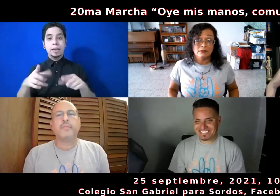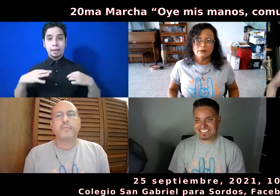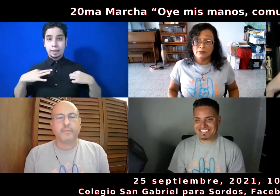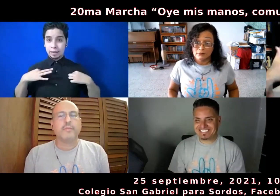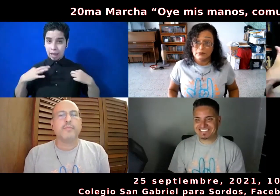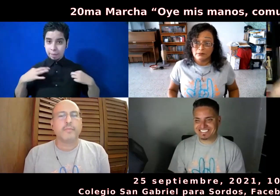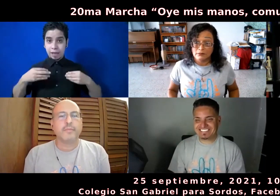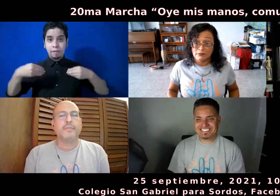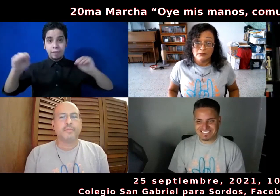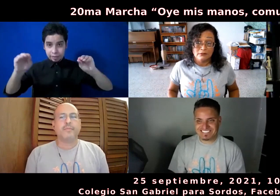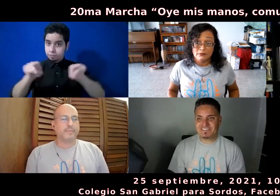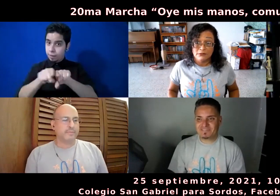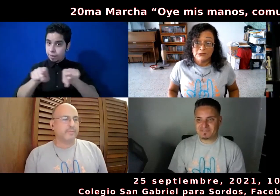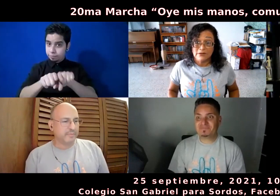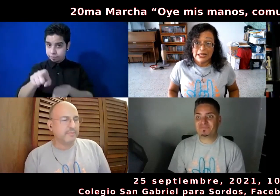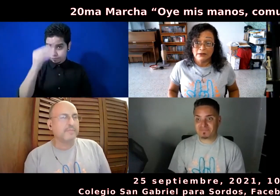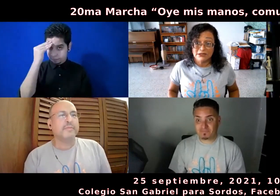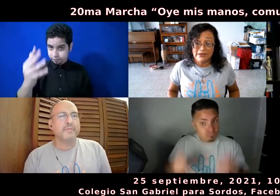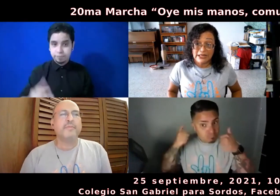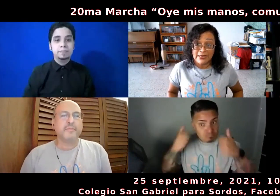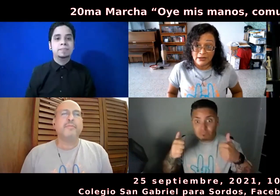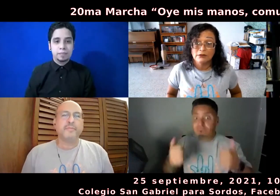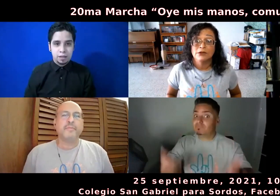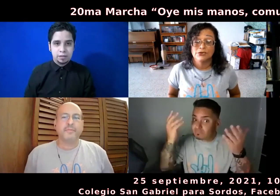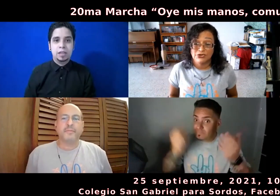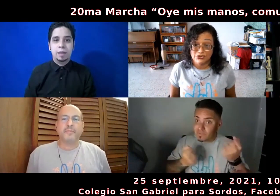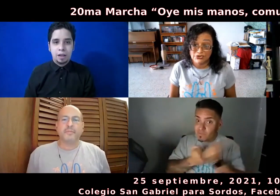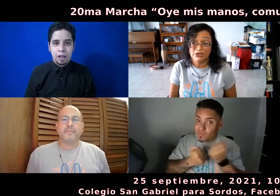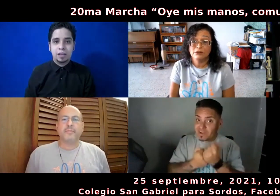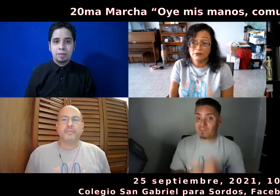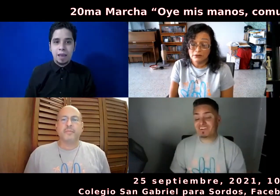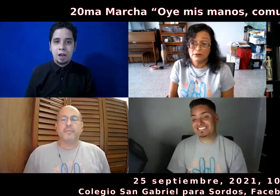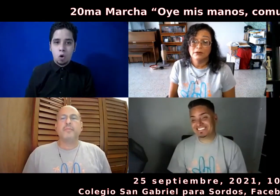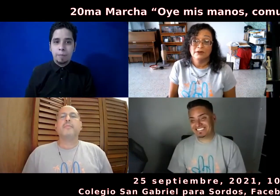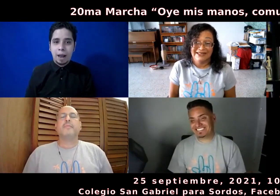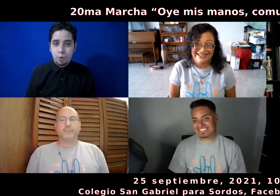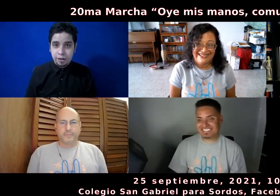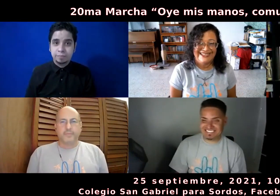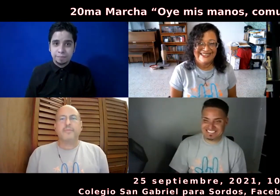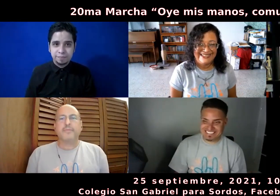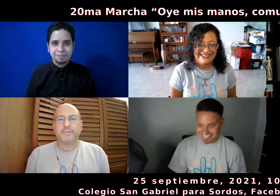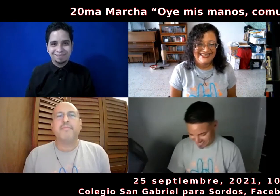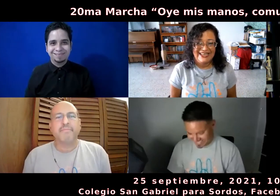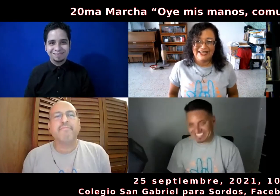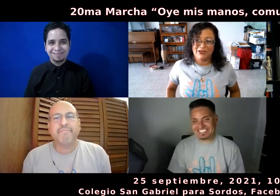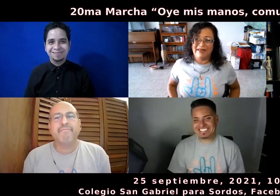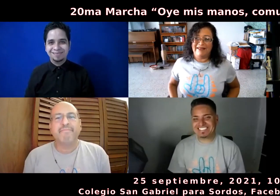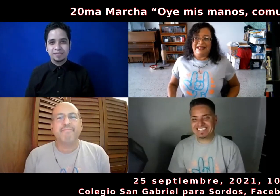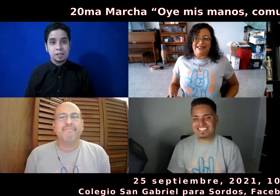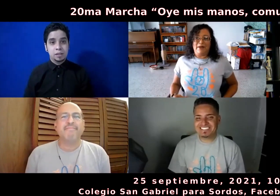camisetas. Sí, ¿verdad? ¿Se venden allá? Sí, es verdad, si vayan, compren, apoyen. Esta es la idea, 10